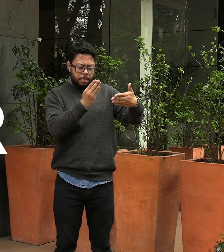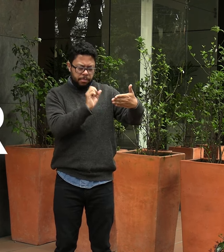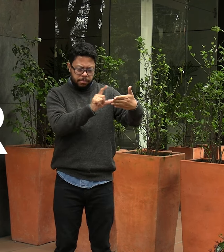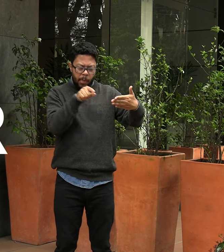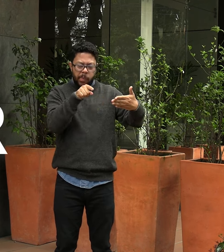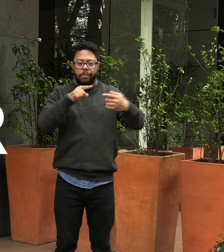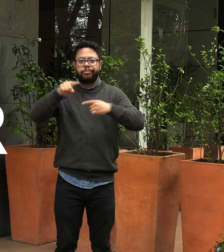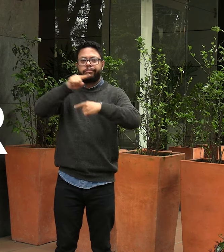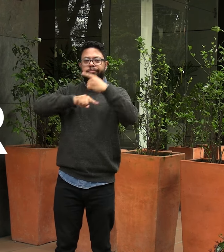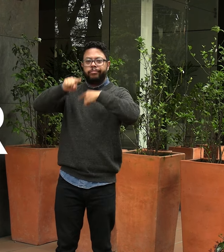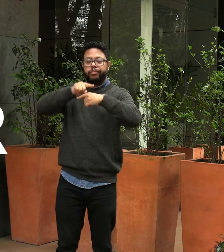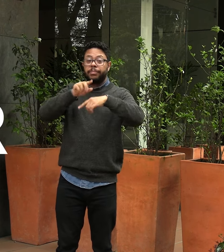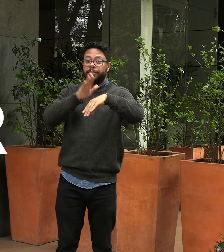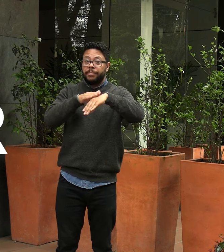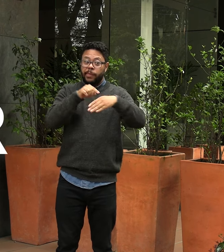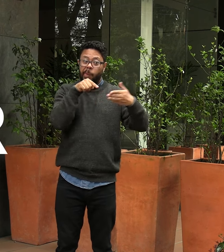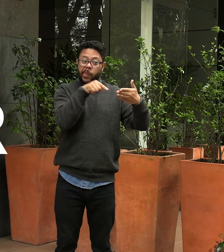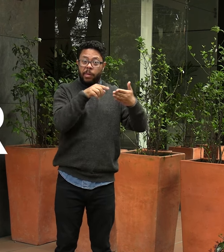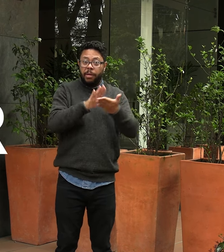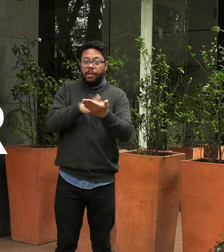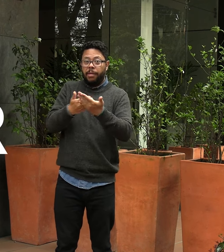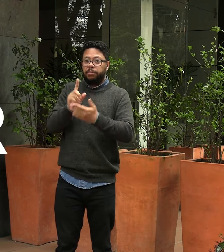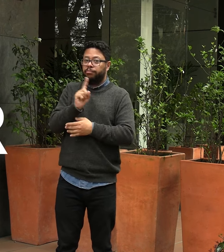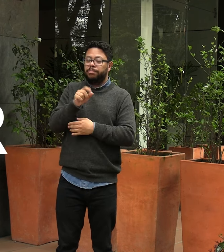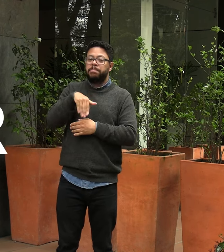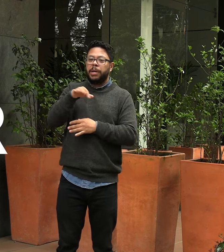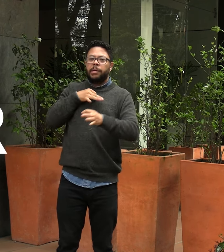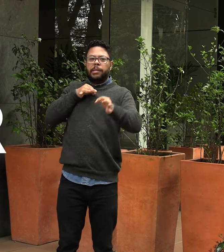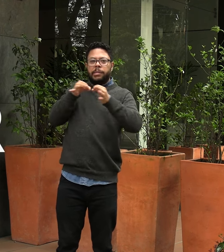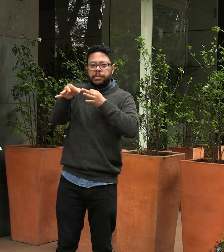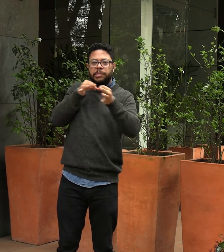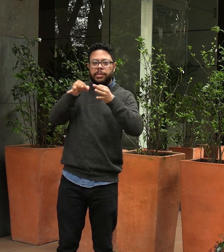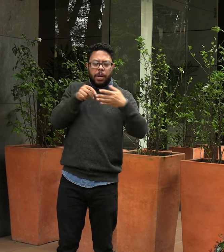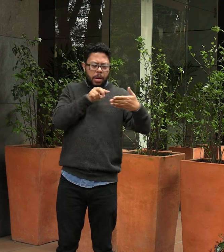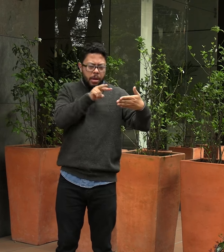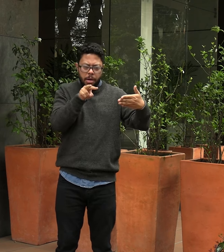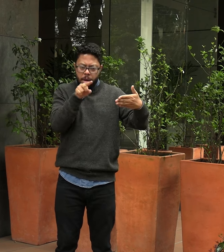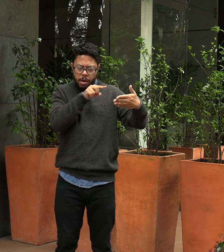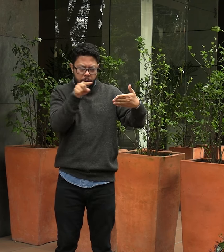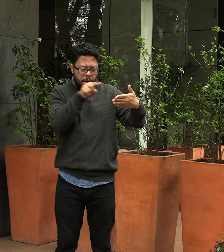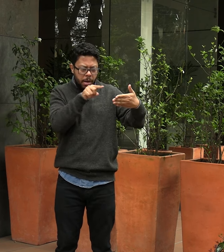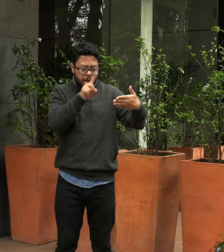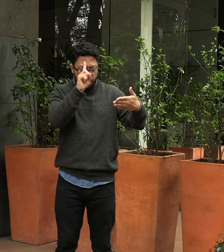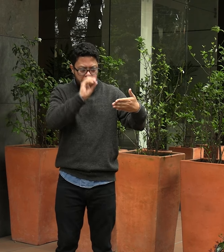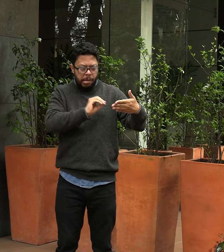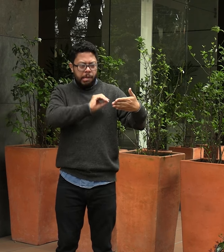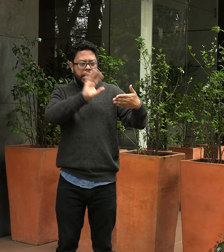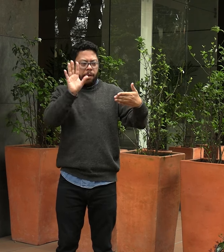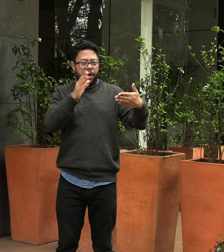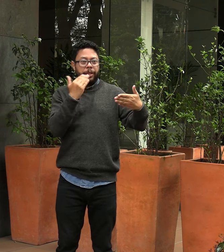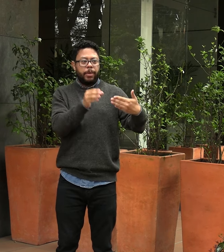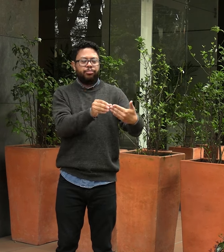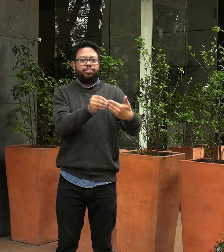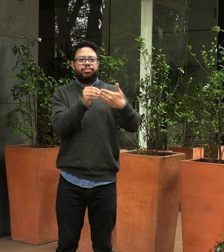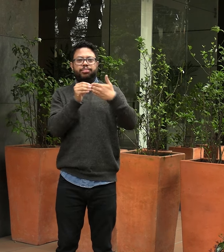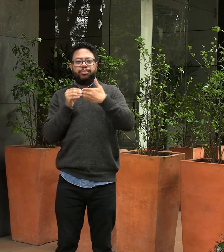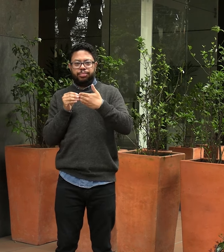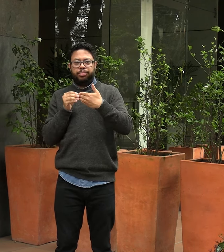un código QR que dirige no a una traducción del contenido, sino a una explicación del